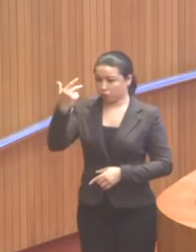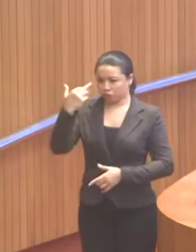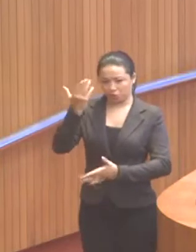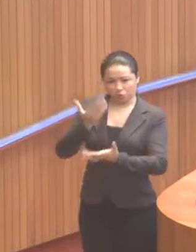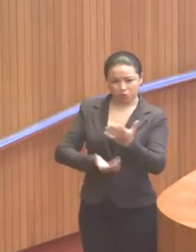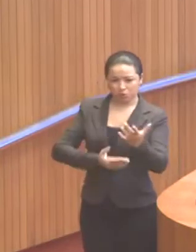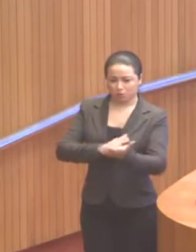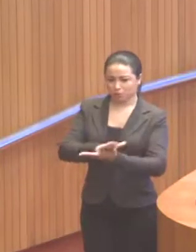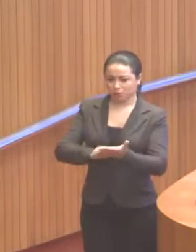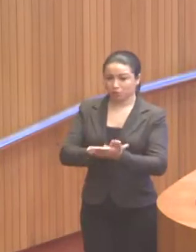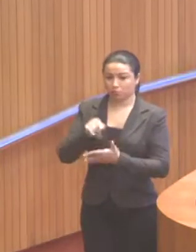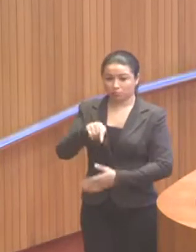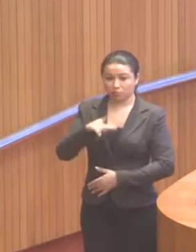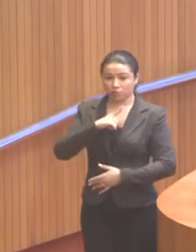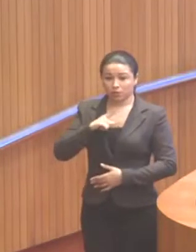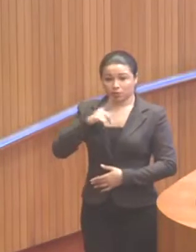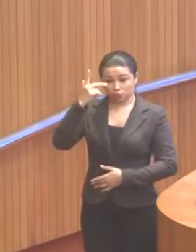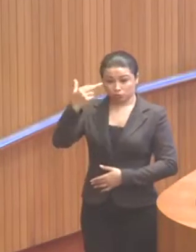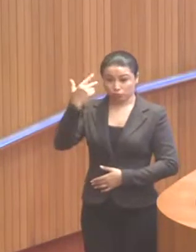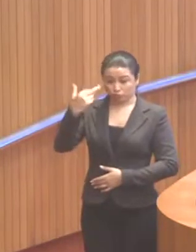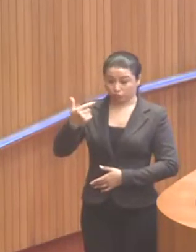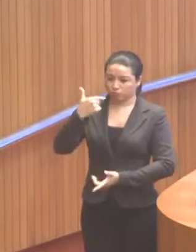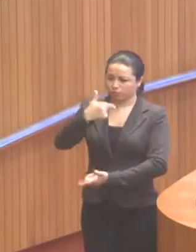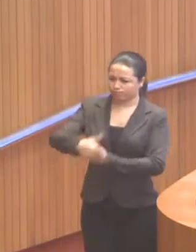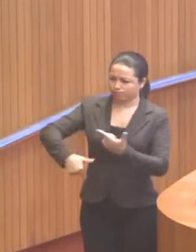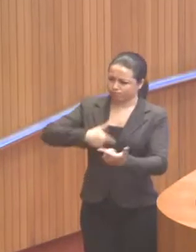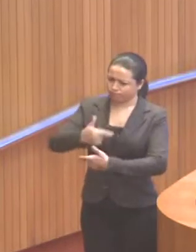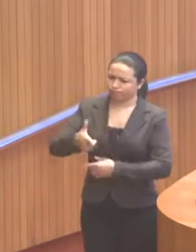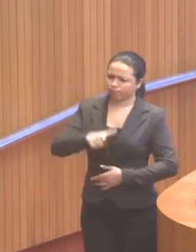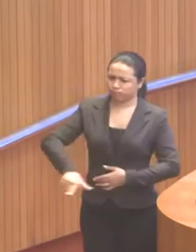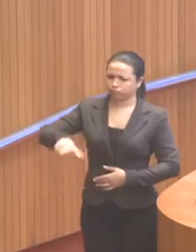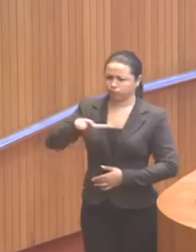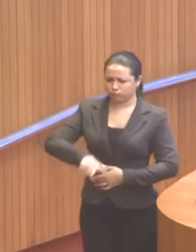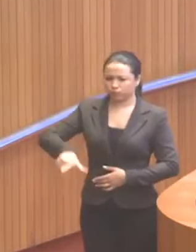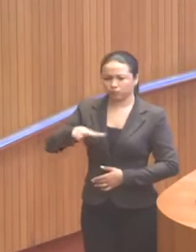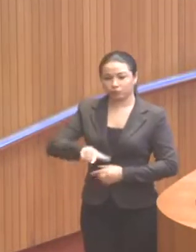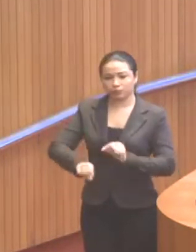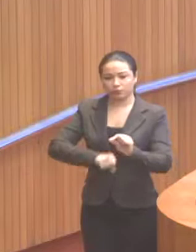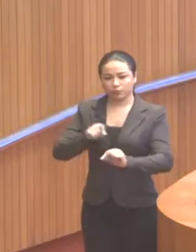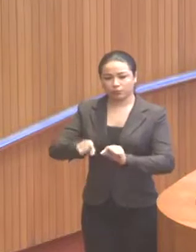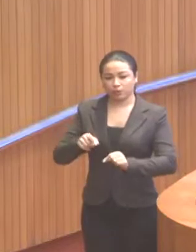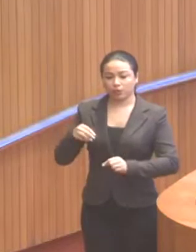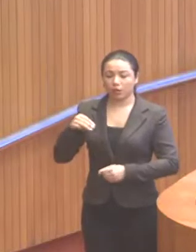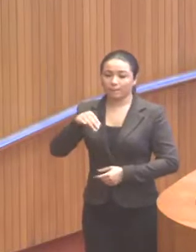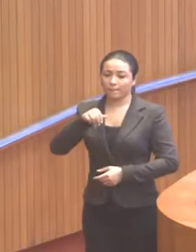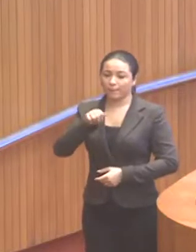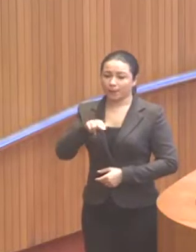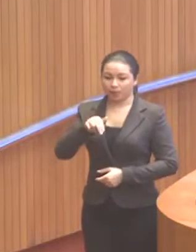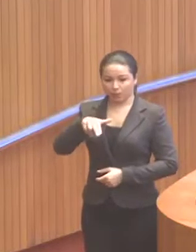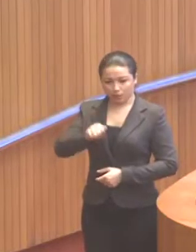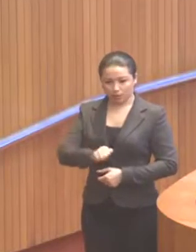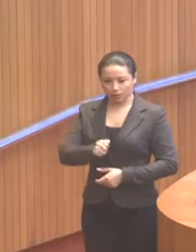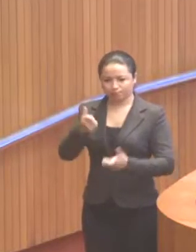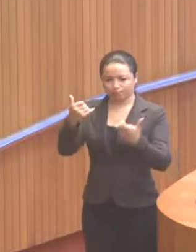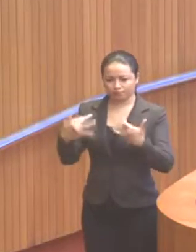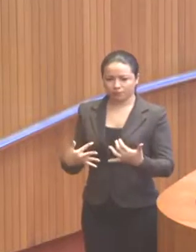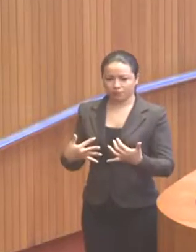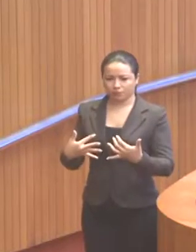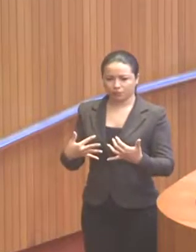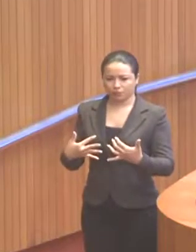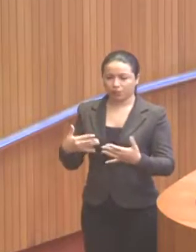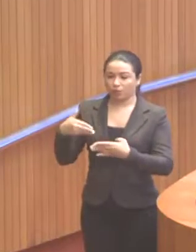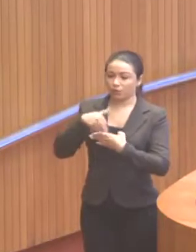derrota, ela tem um histórico de luta, de resignação e de princípios, que foi Marina, em declarar votos,